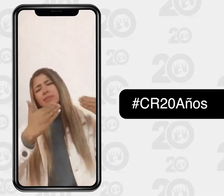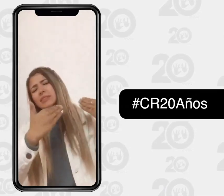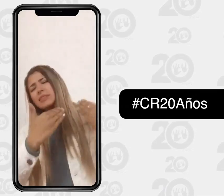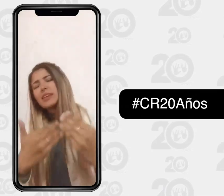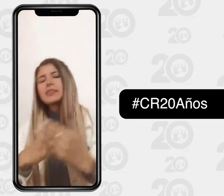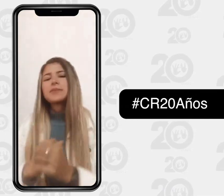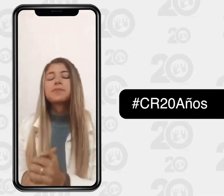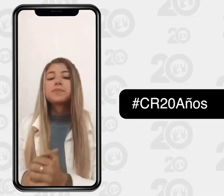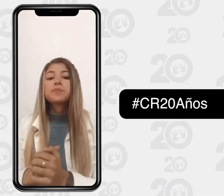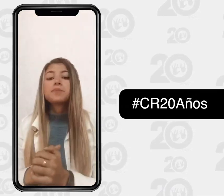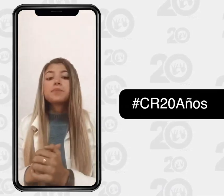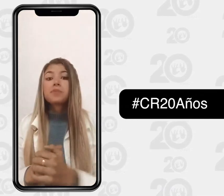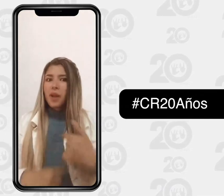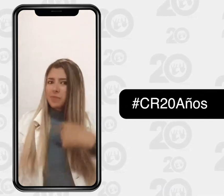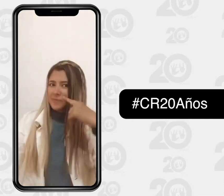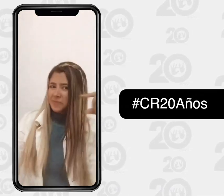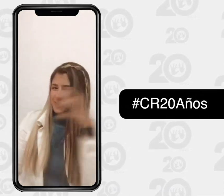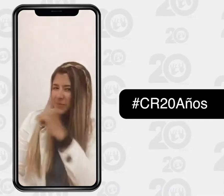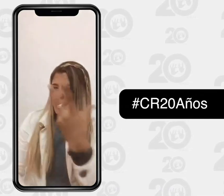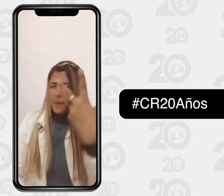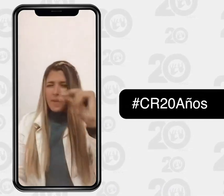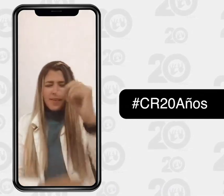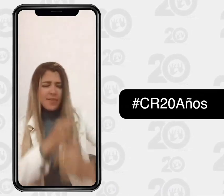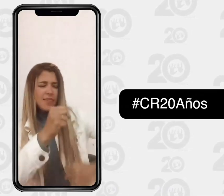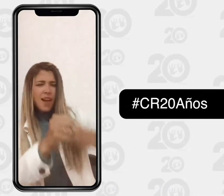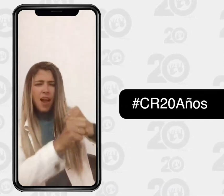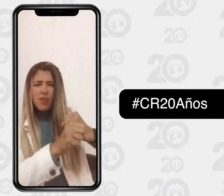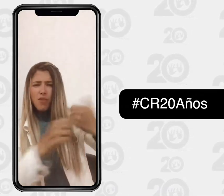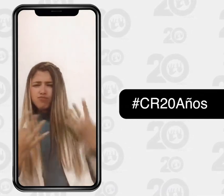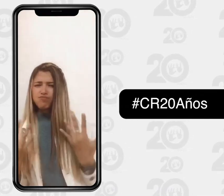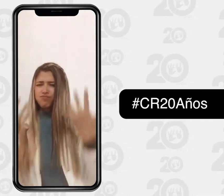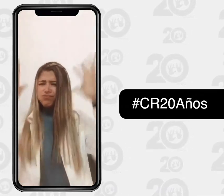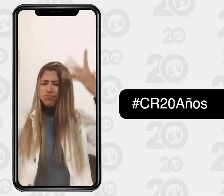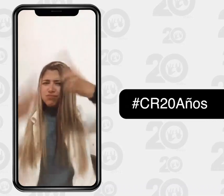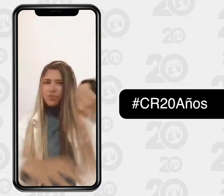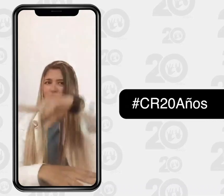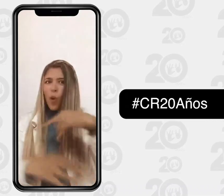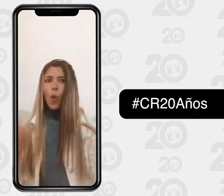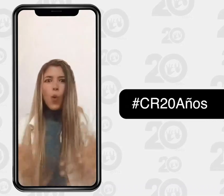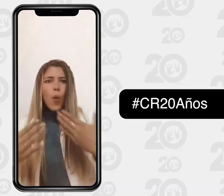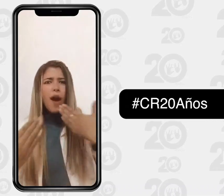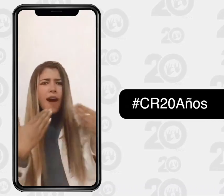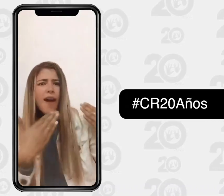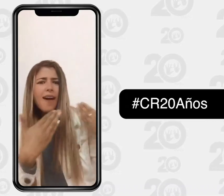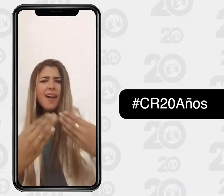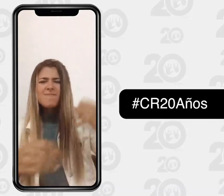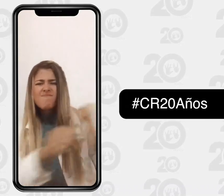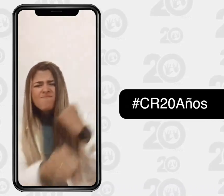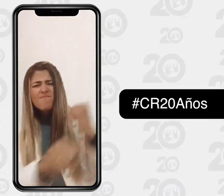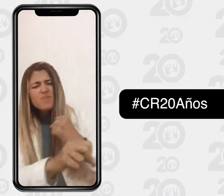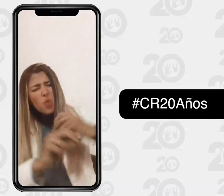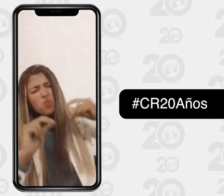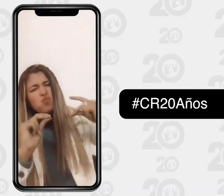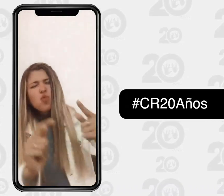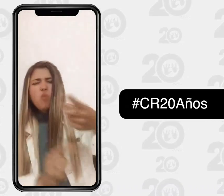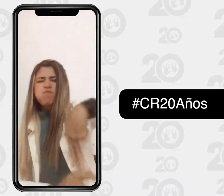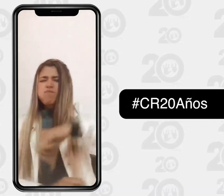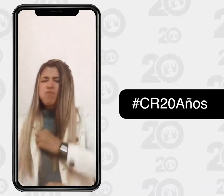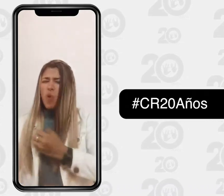agendar citas, comunicarnos, ese acceso a la comunicación. Muchísimas gracias. 20 años del Centro de Relevo. Nosotros